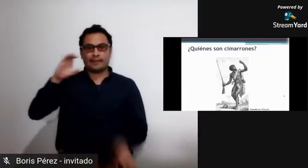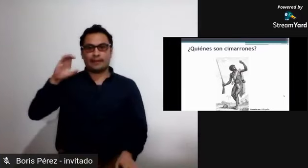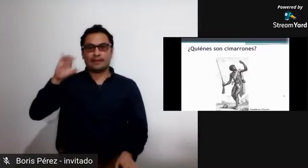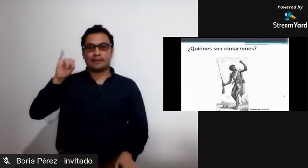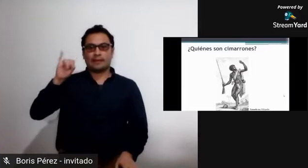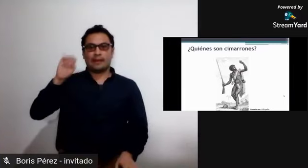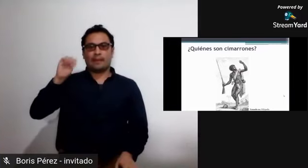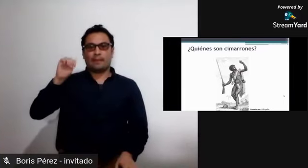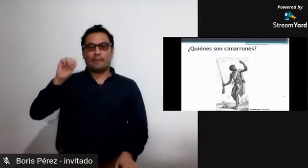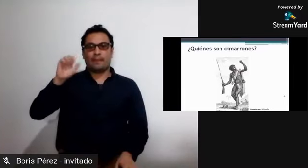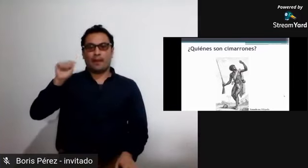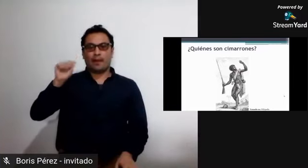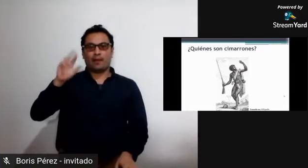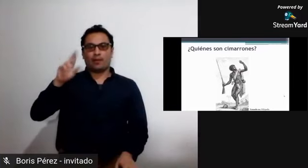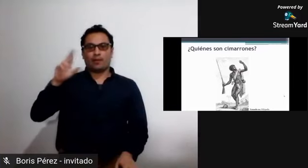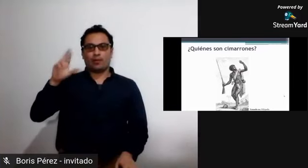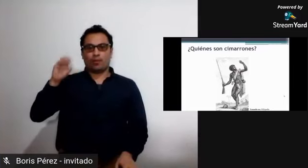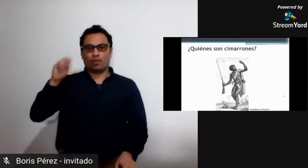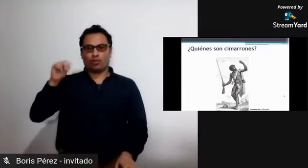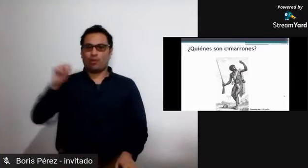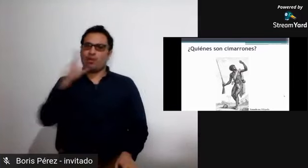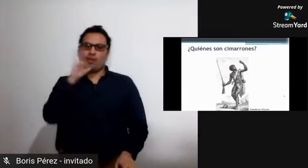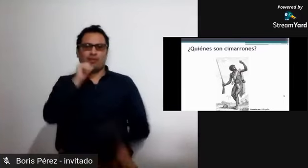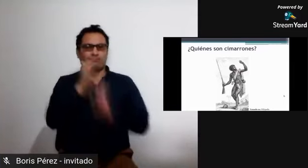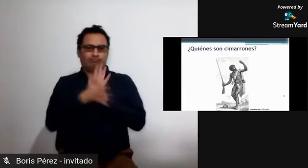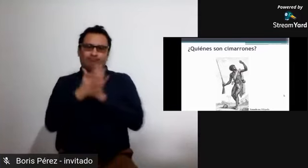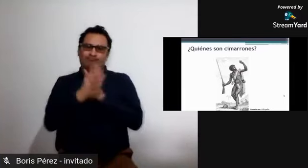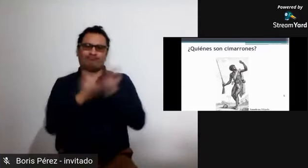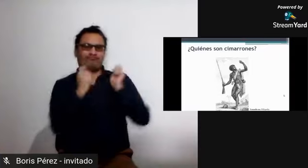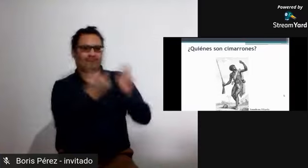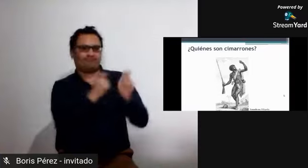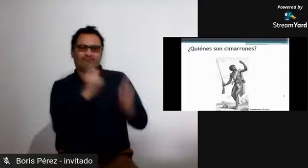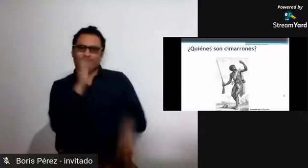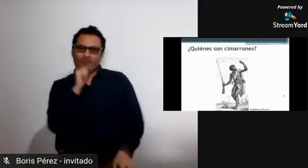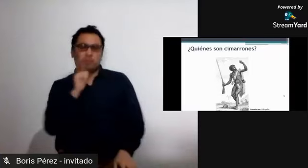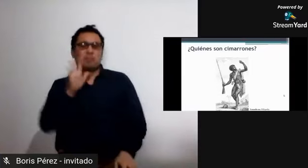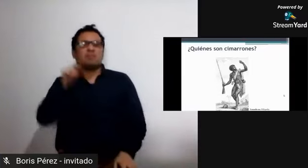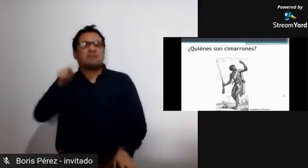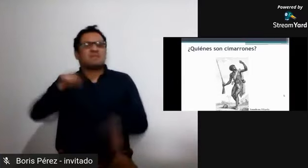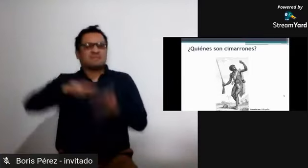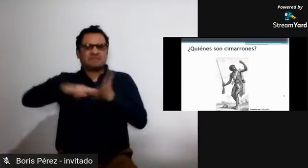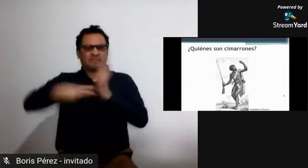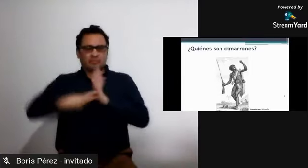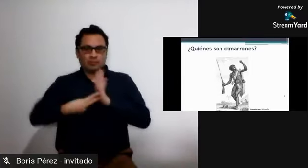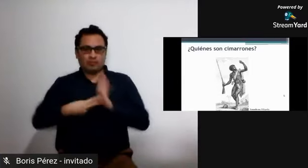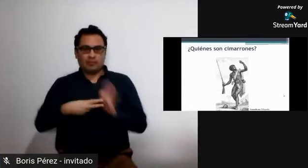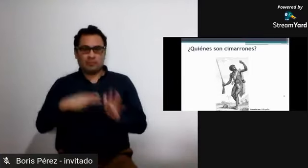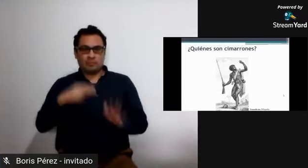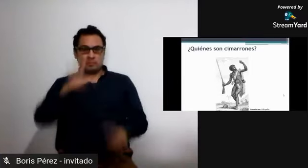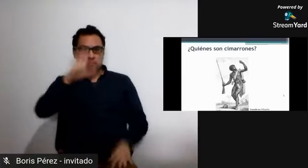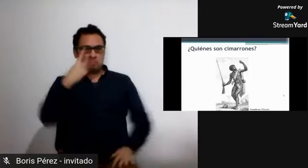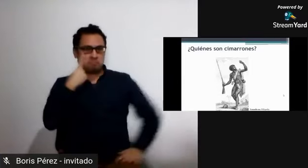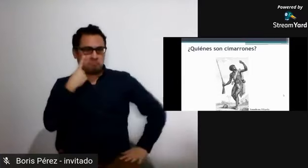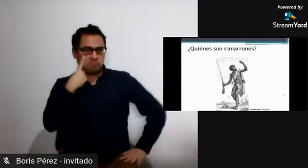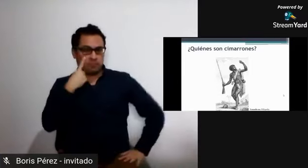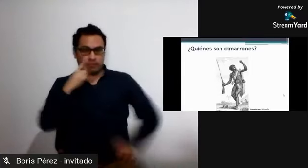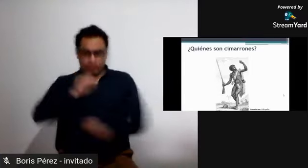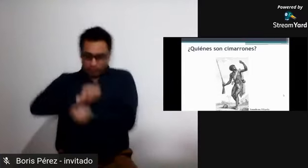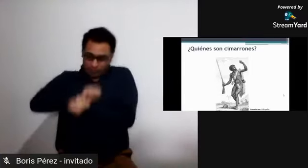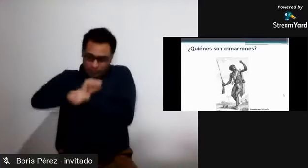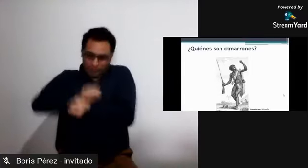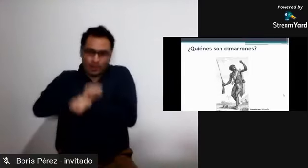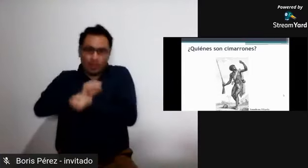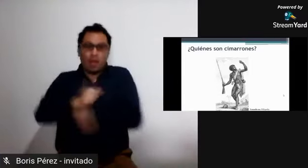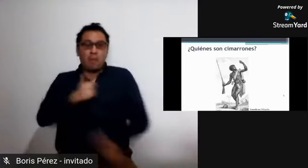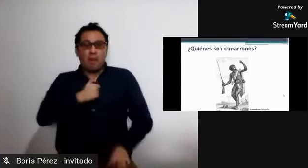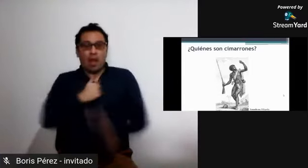miren esta palabra que tenemos ahí si marrones si no hay una seña específica que que conozca para este